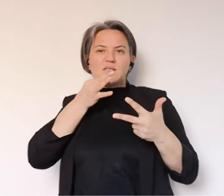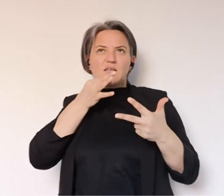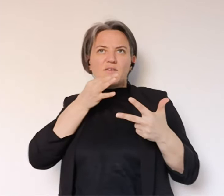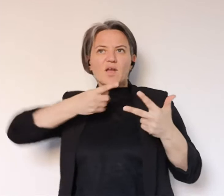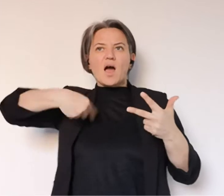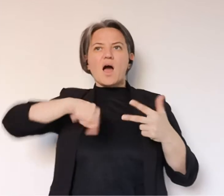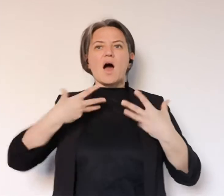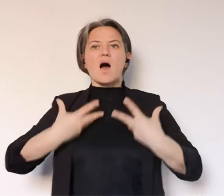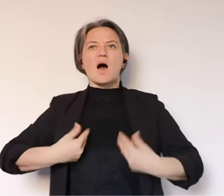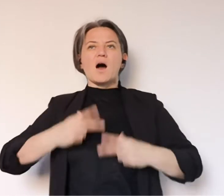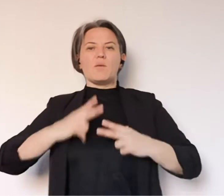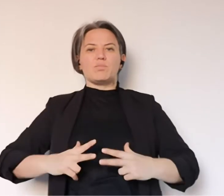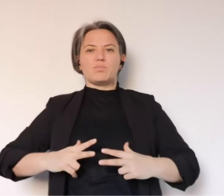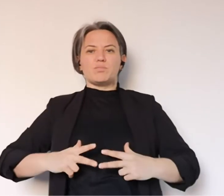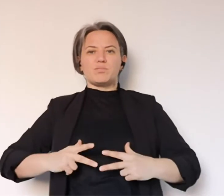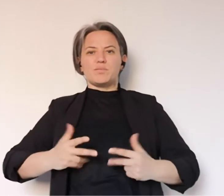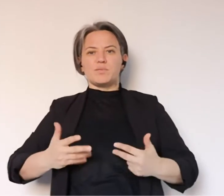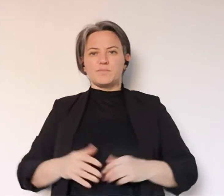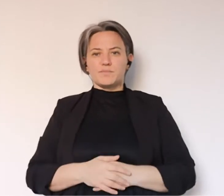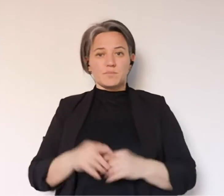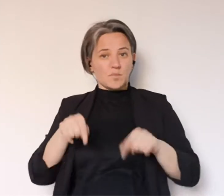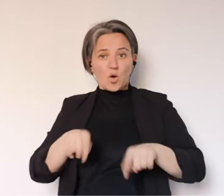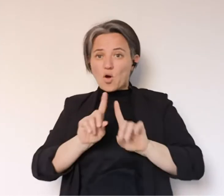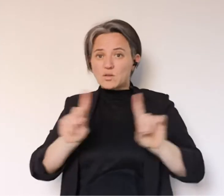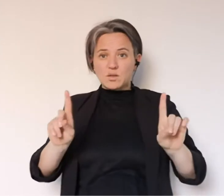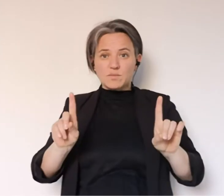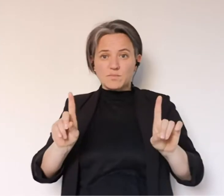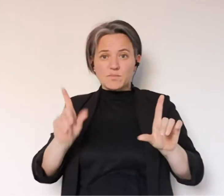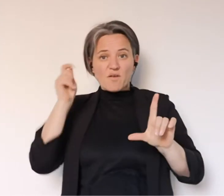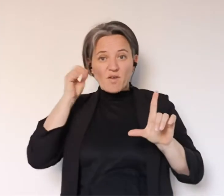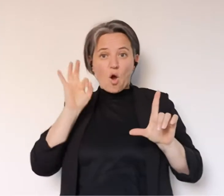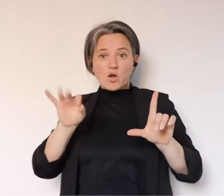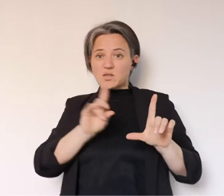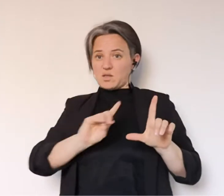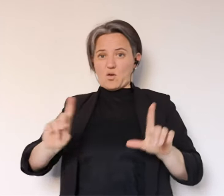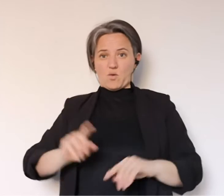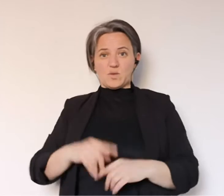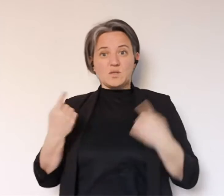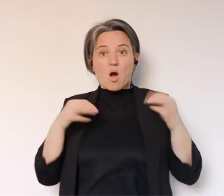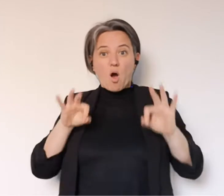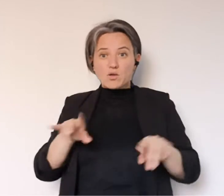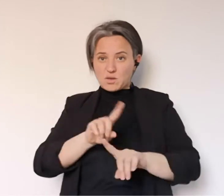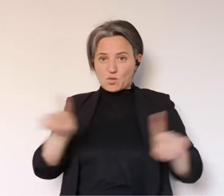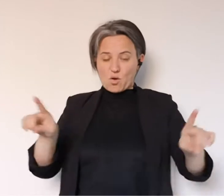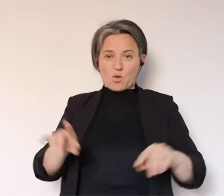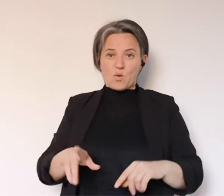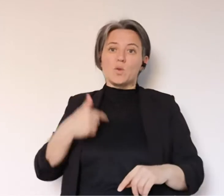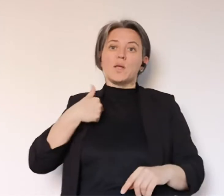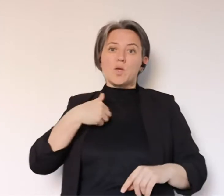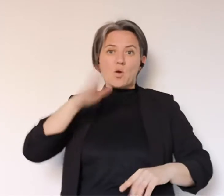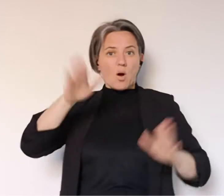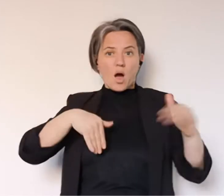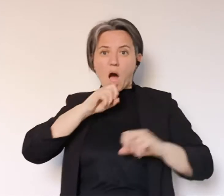stia dando un messaggio in questo momento che possiamo in un qualche modo rilassarci. Non è questo, non